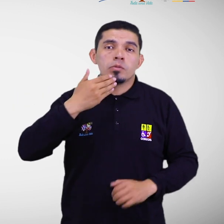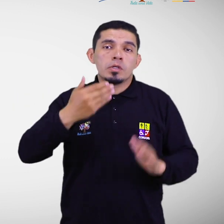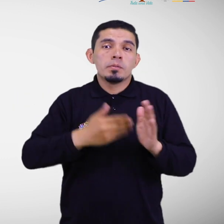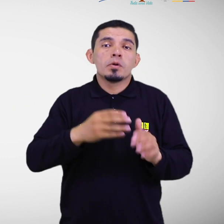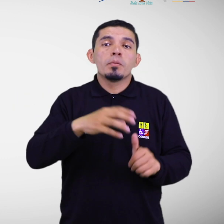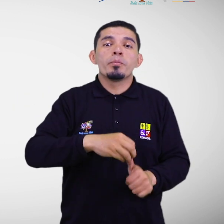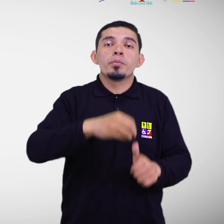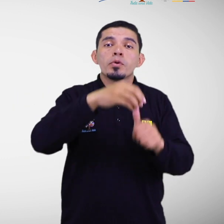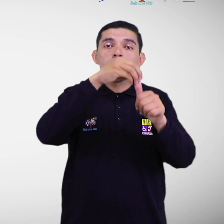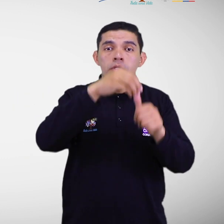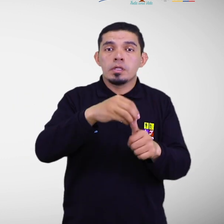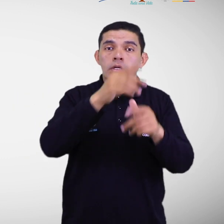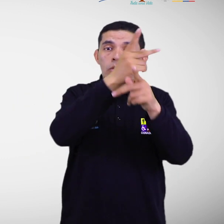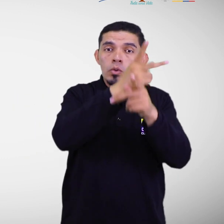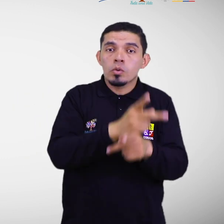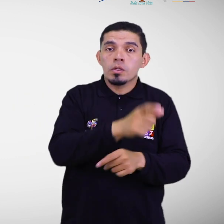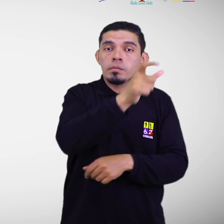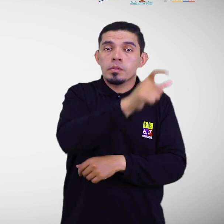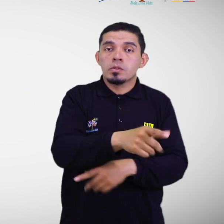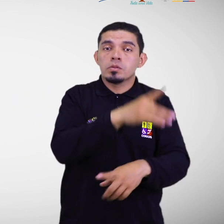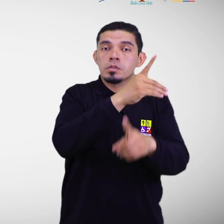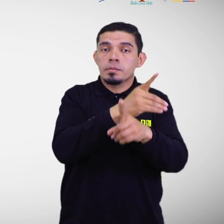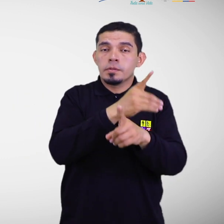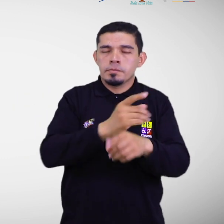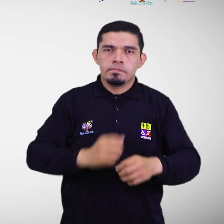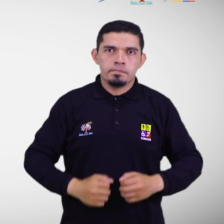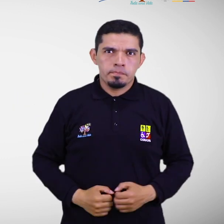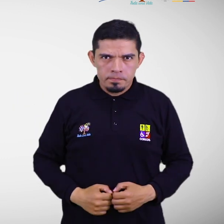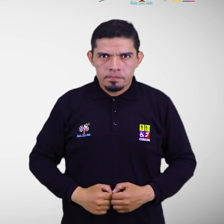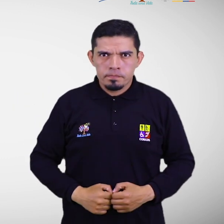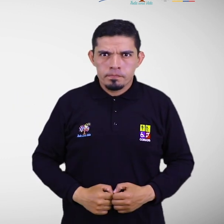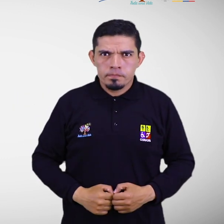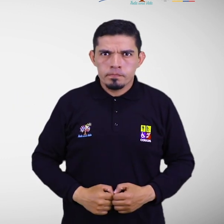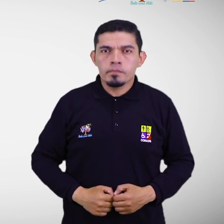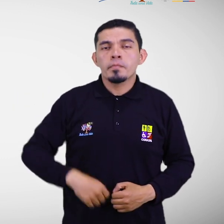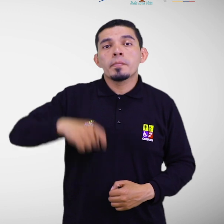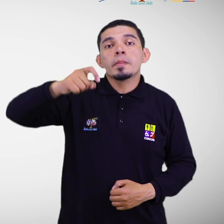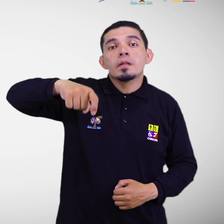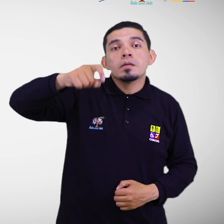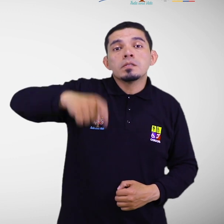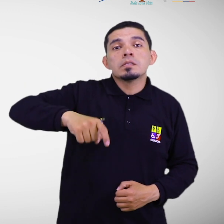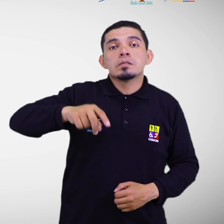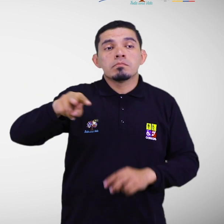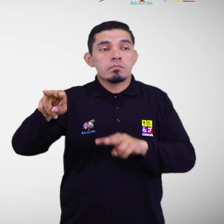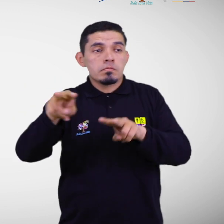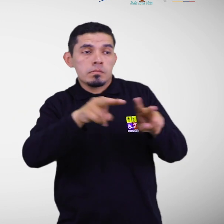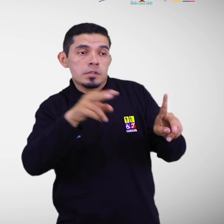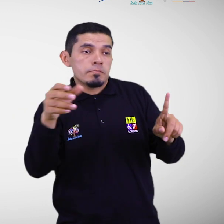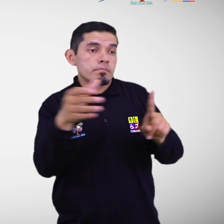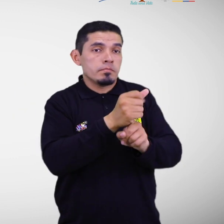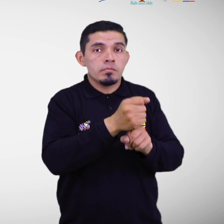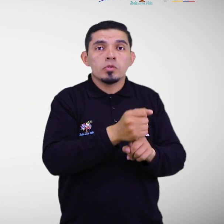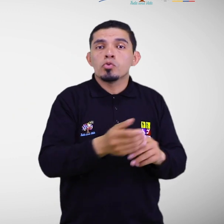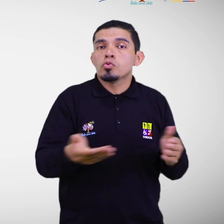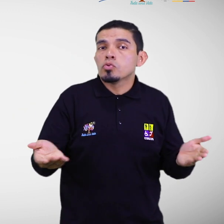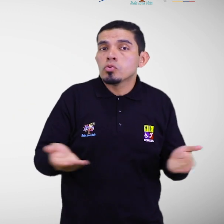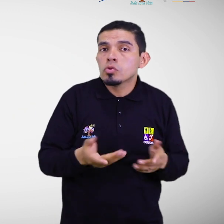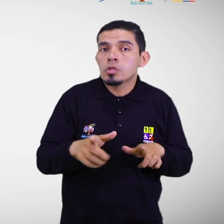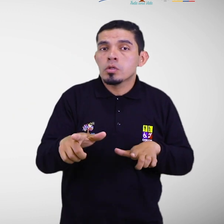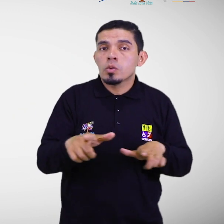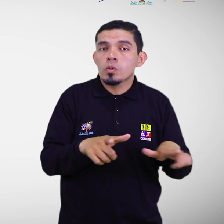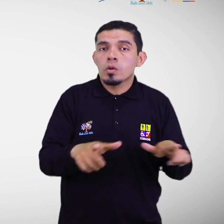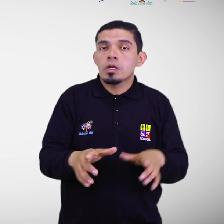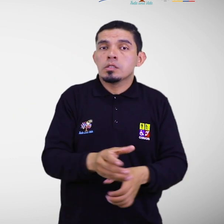Priorización y protección de las personas con discapacidad. Es necesaria la identificación y la referencia segura de las